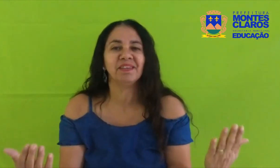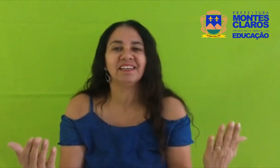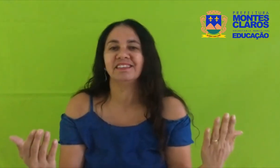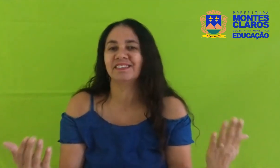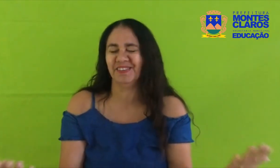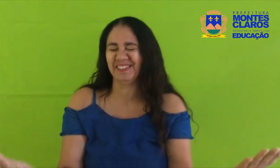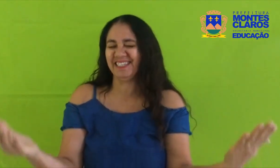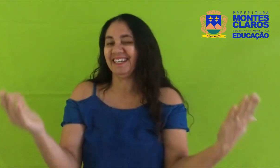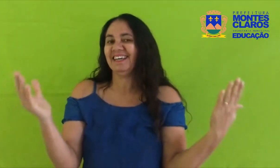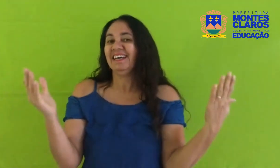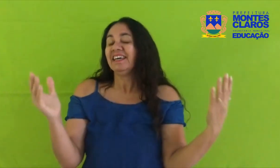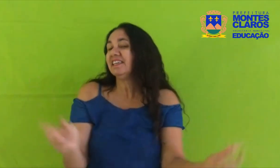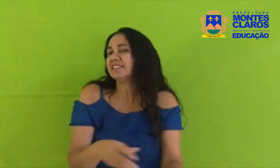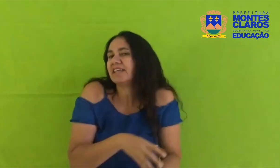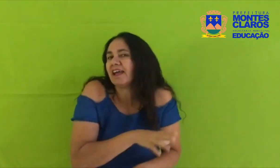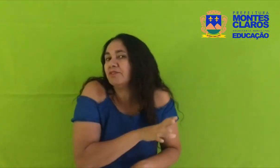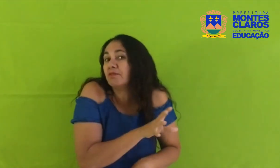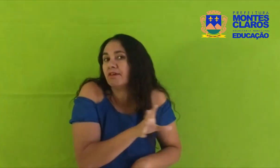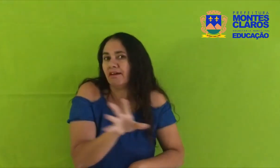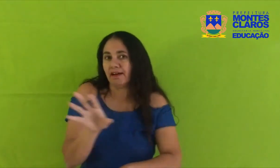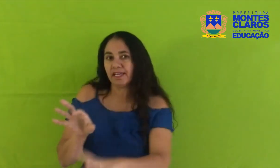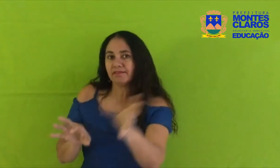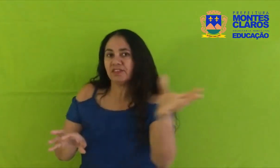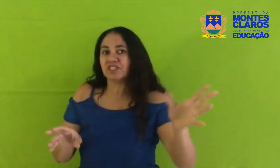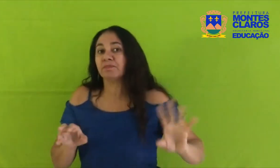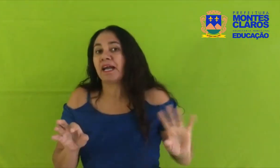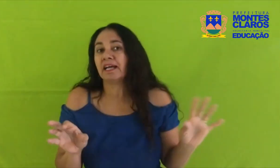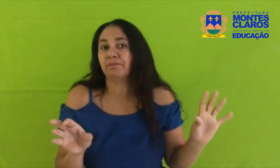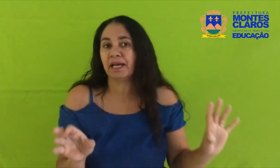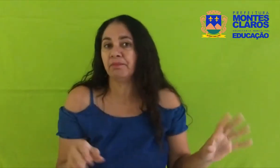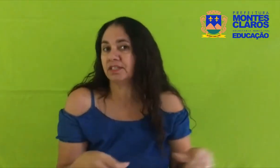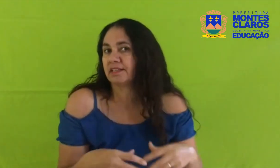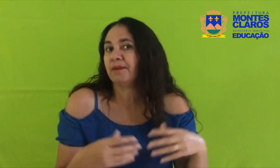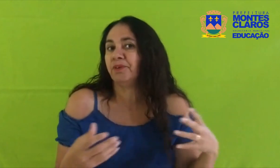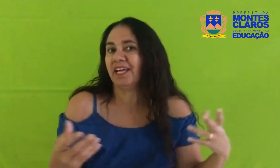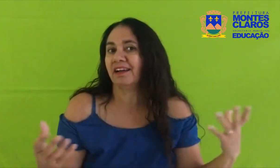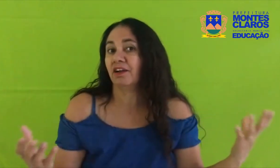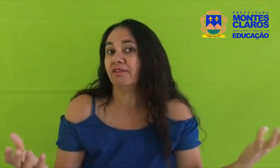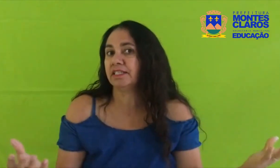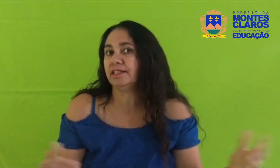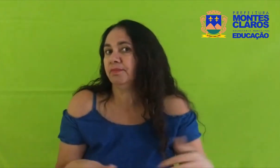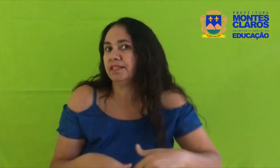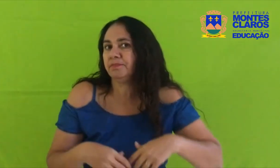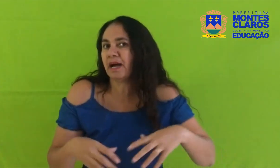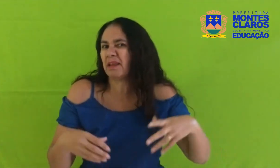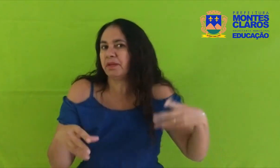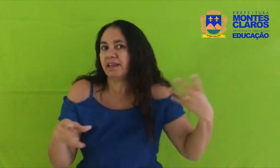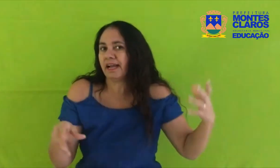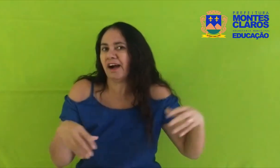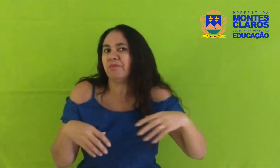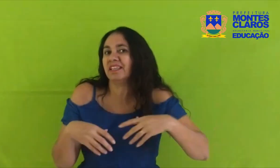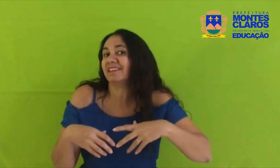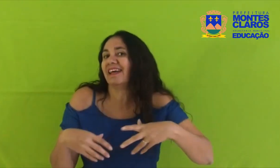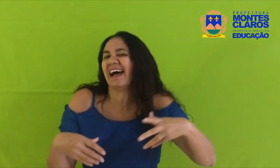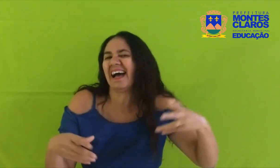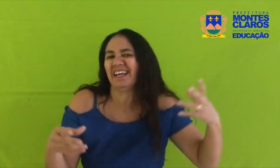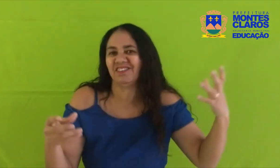minha história E saiu correndo em disparada Para mostrar a boneca nova às irmãs E para brincar uma tarde